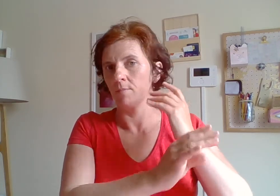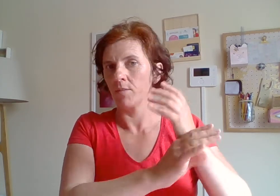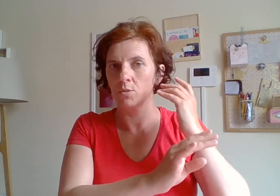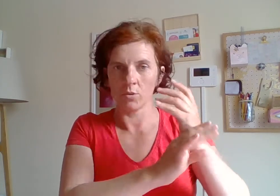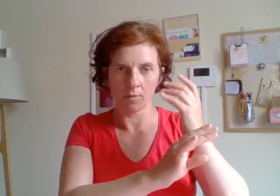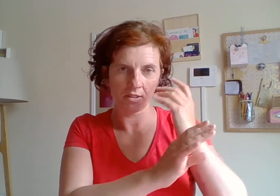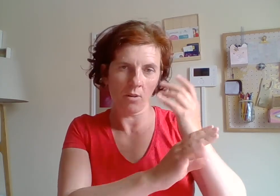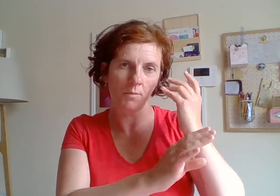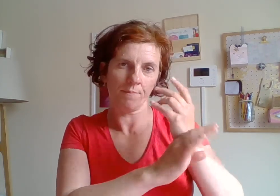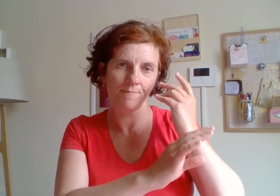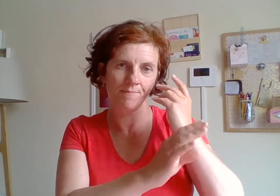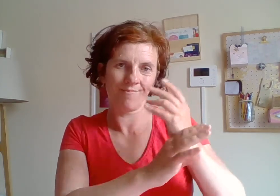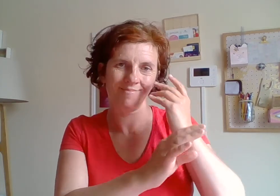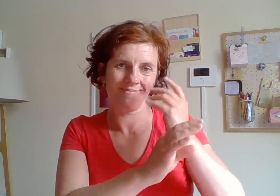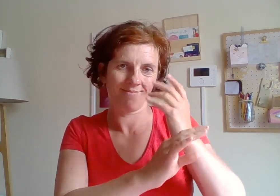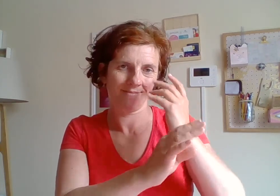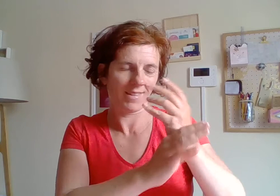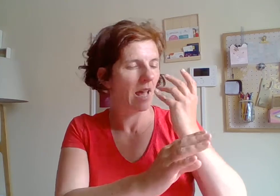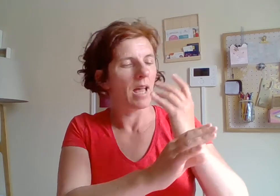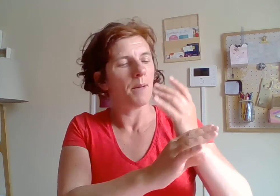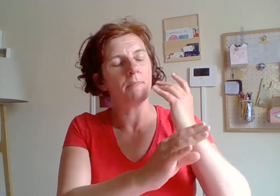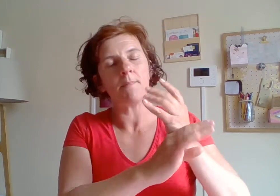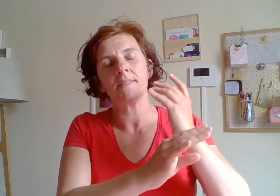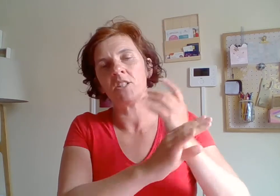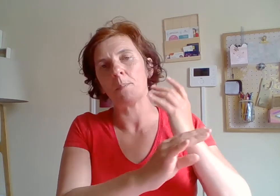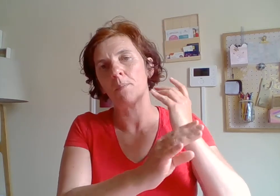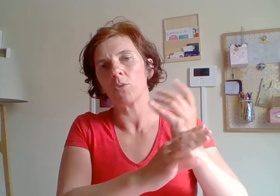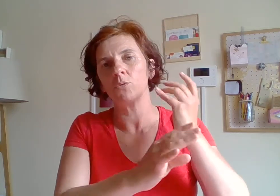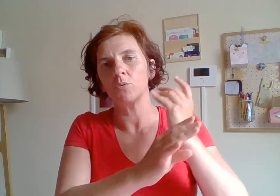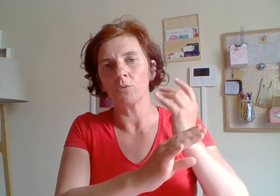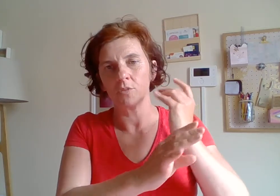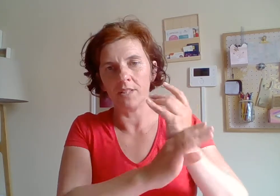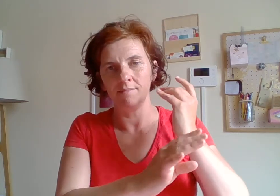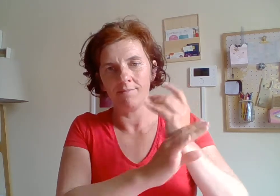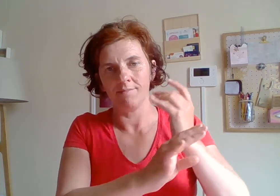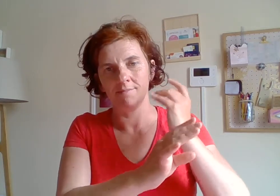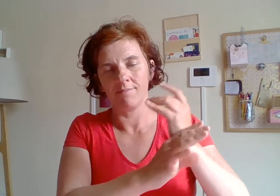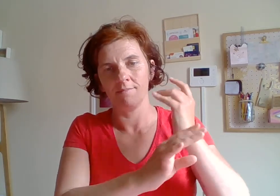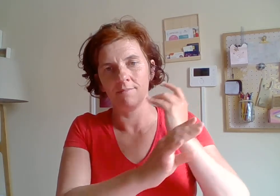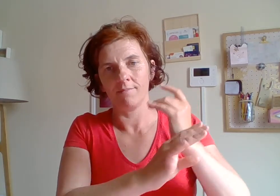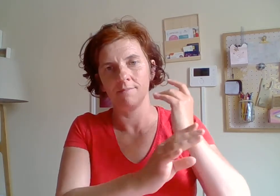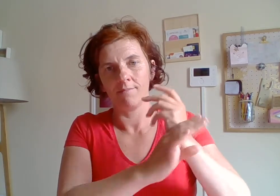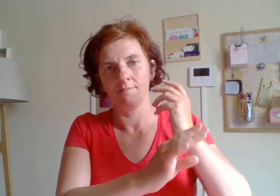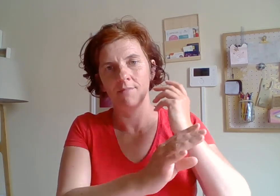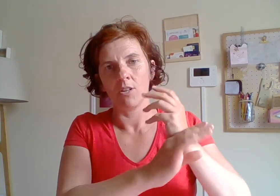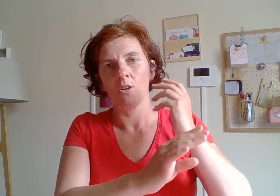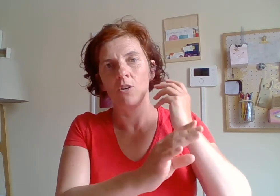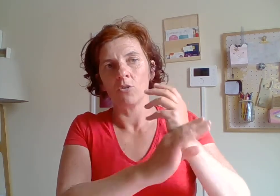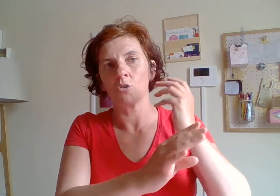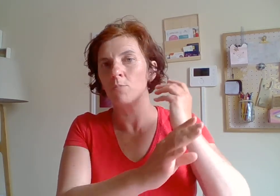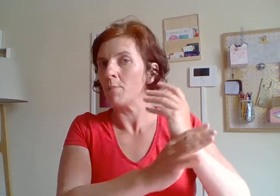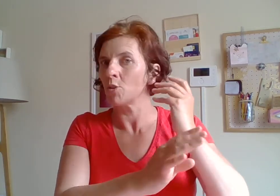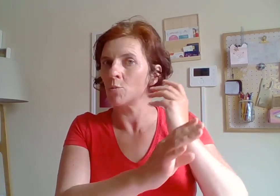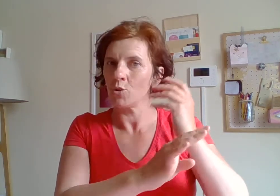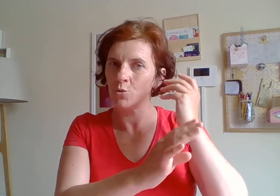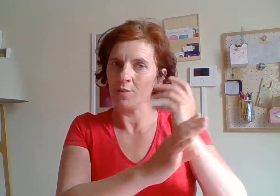Deuxième exemple. Même si j'ai peur du conflit, je m'aime comme je suis.